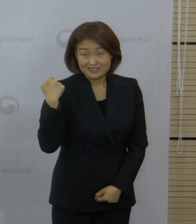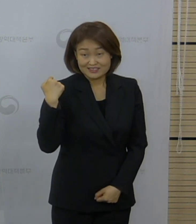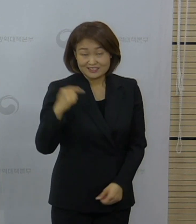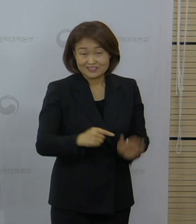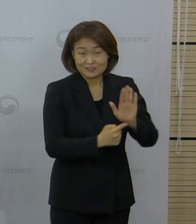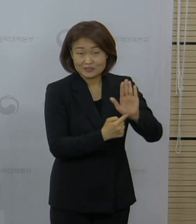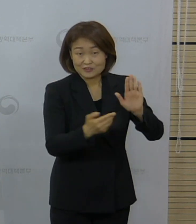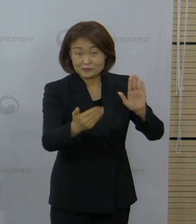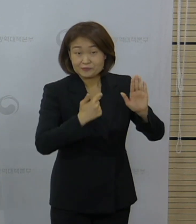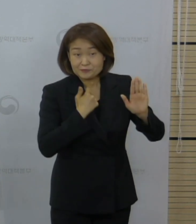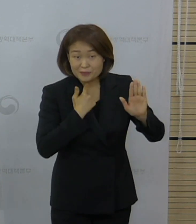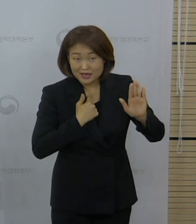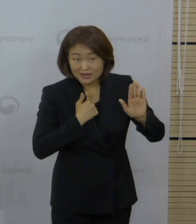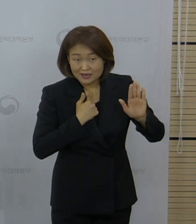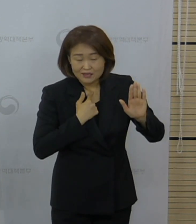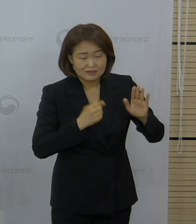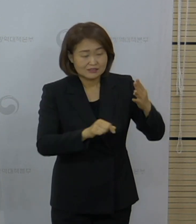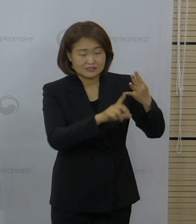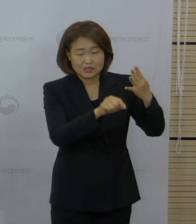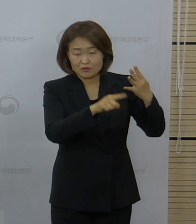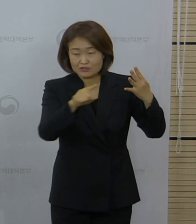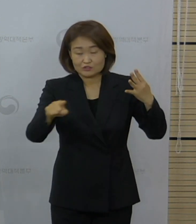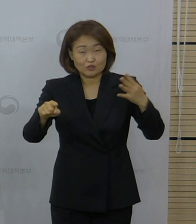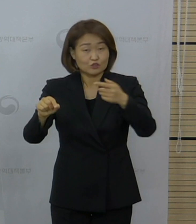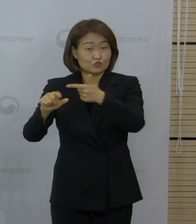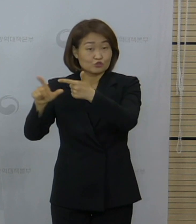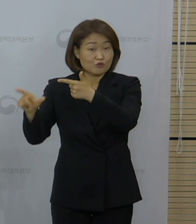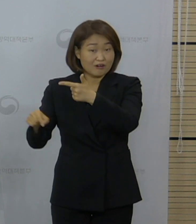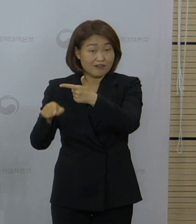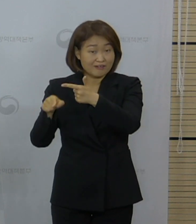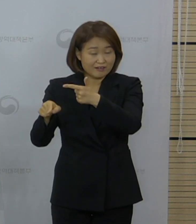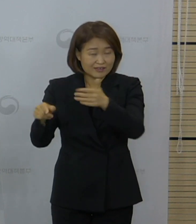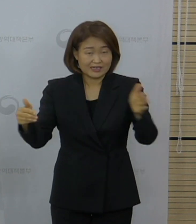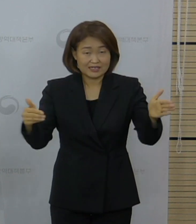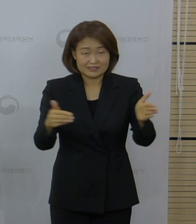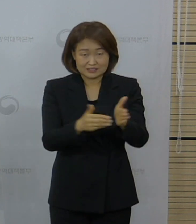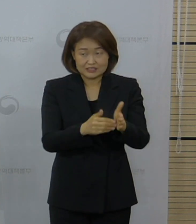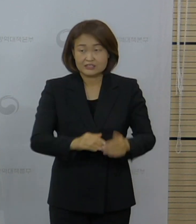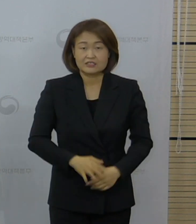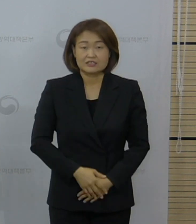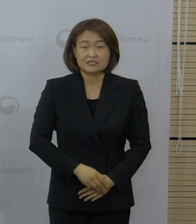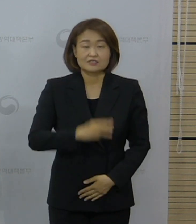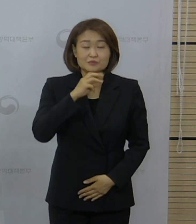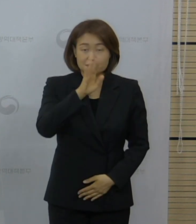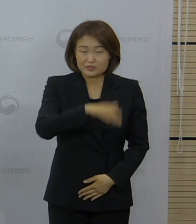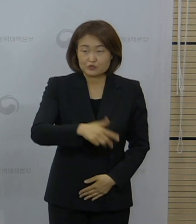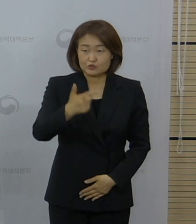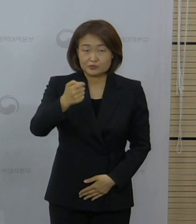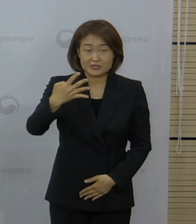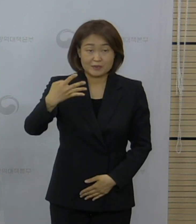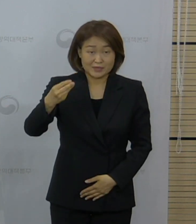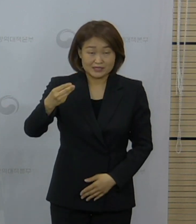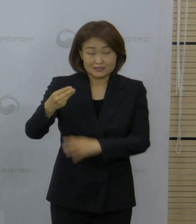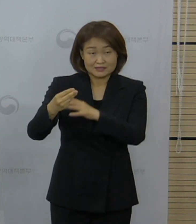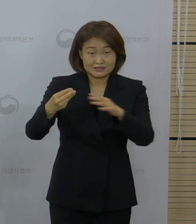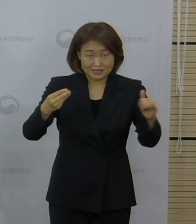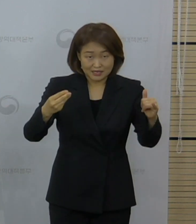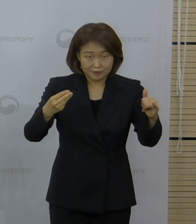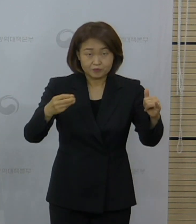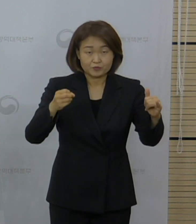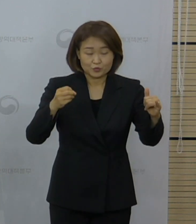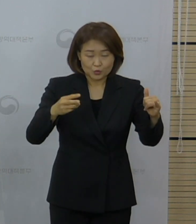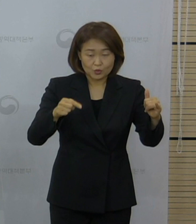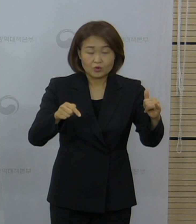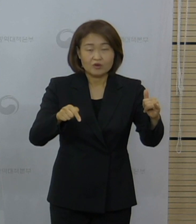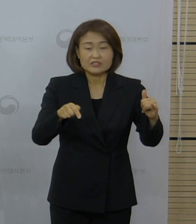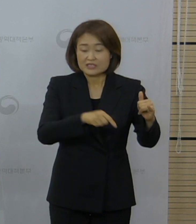2분기 아스트라제네카 접종 대상자 중에서 30세 미만이 약 64만 명이고요. 상당 부분이 사회 필수요원으로 분류된